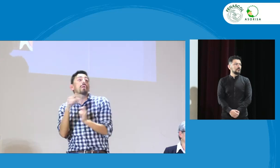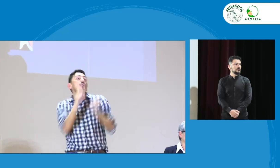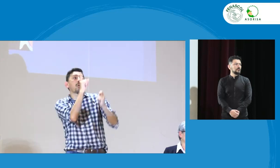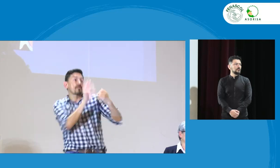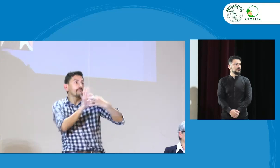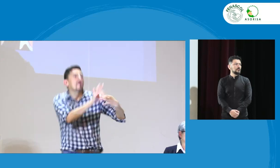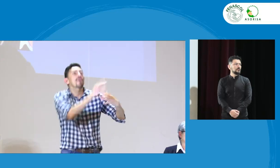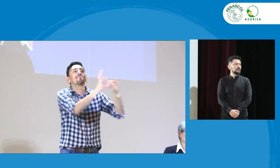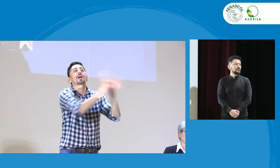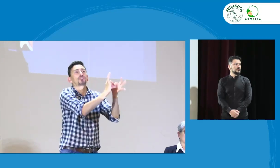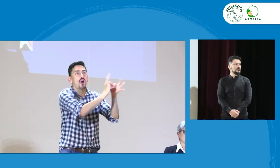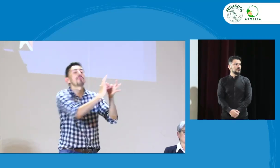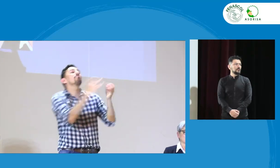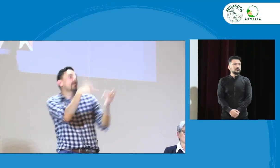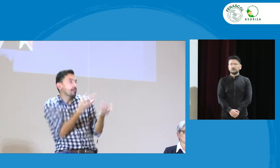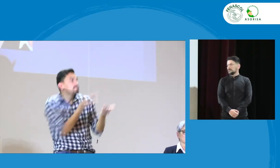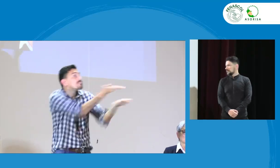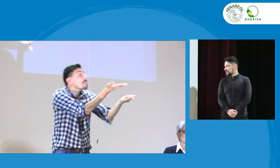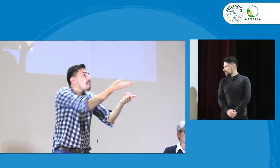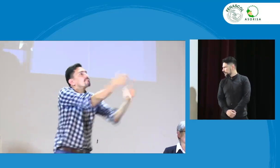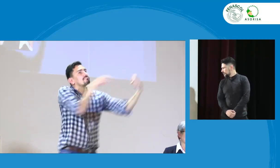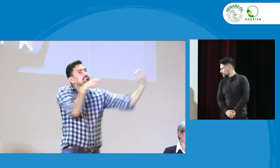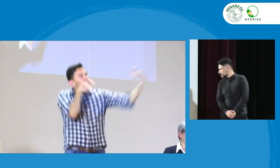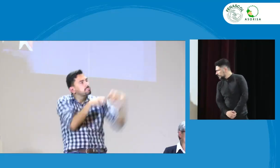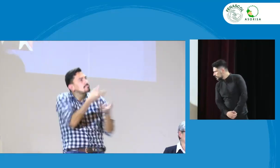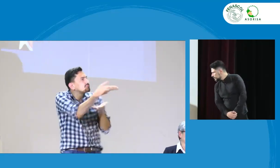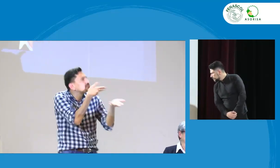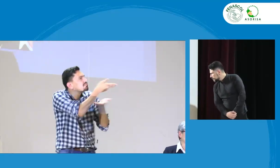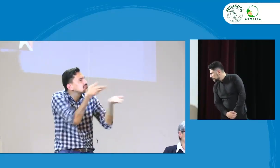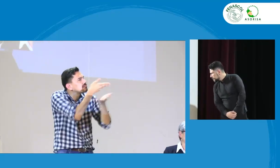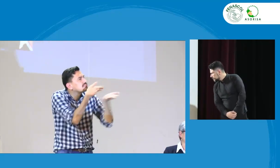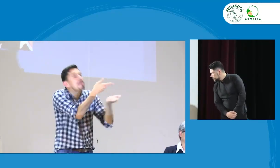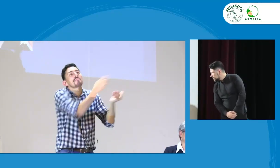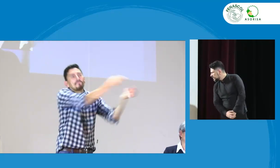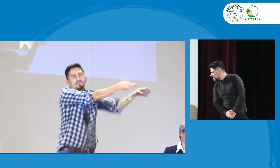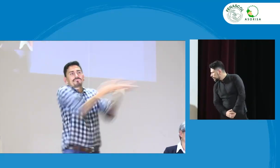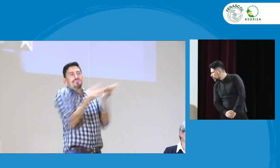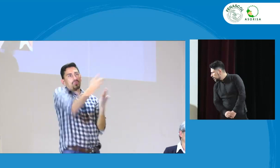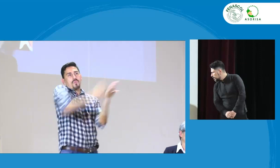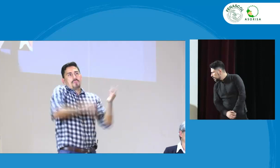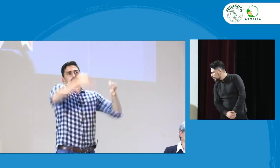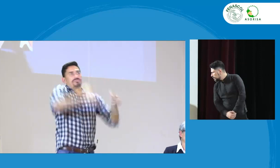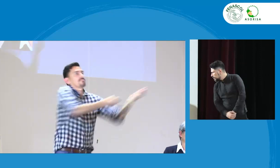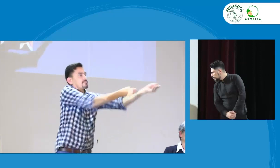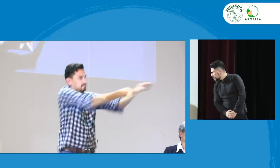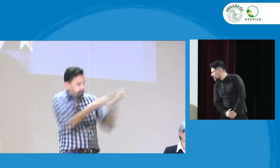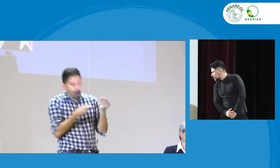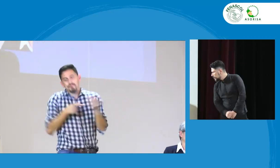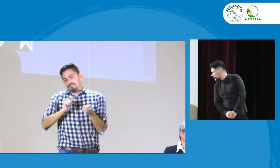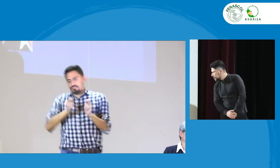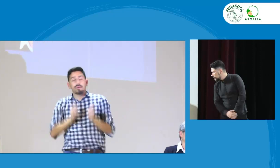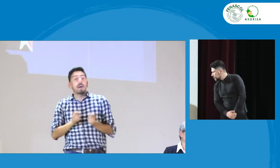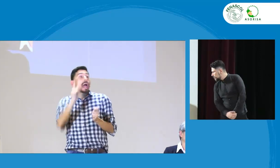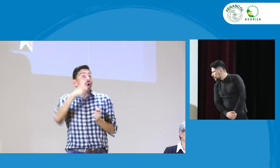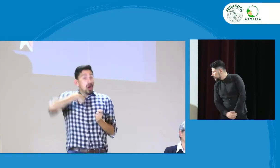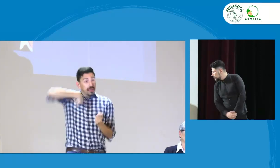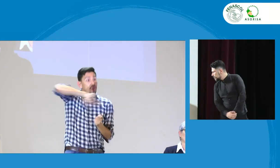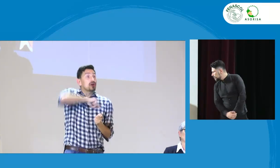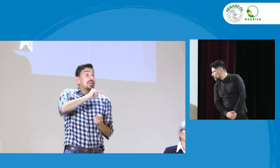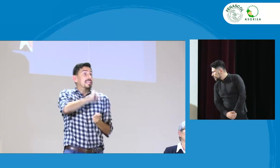toda esta información y, obviamente, en alianza con FENASCOL, estamos siempre trabajando de manera mancomunada, haciendo